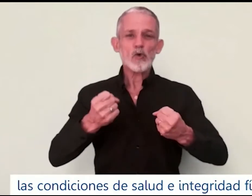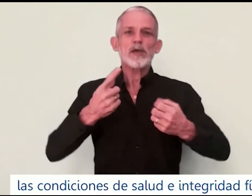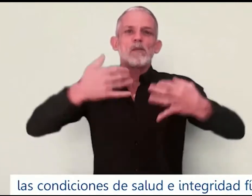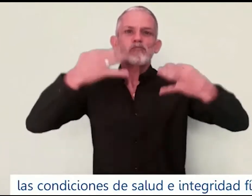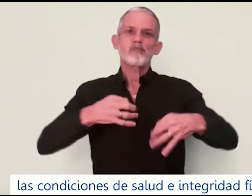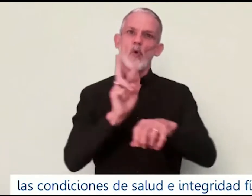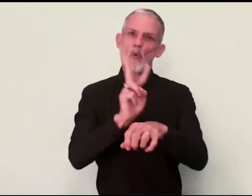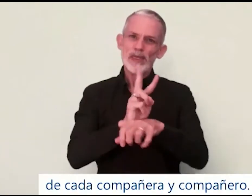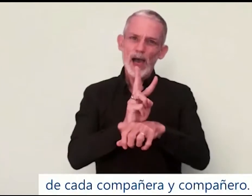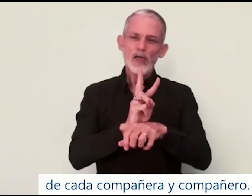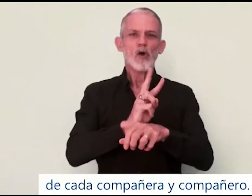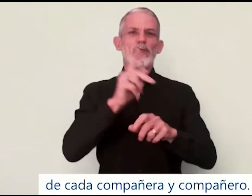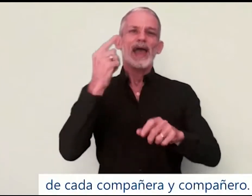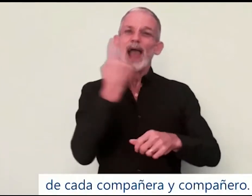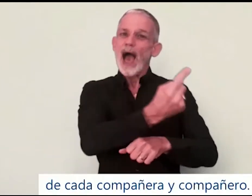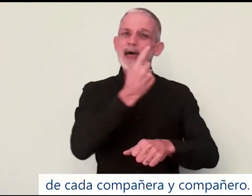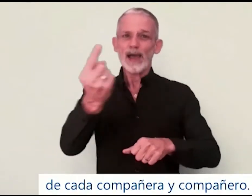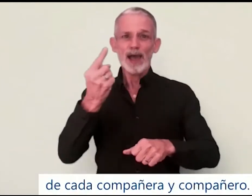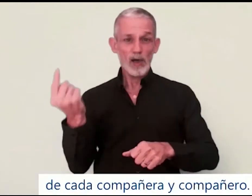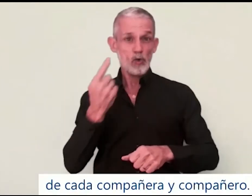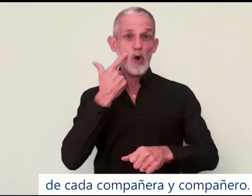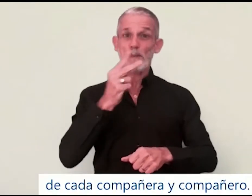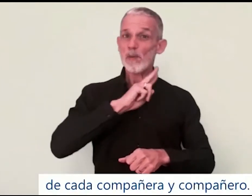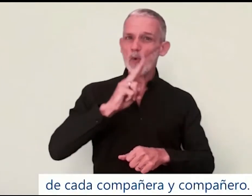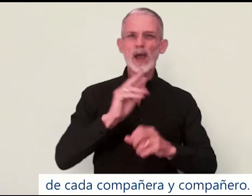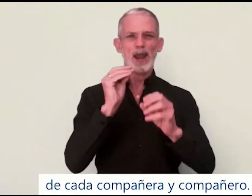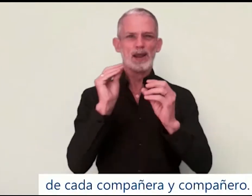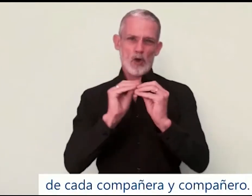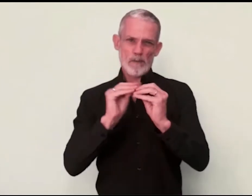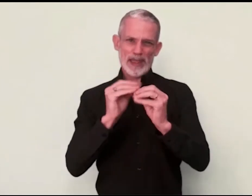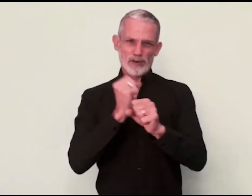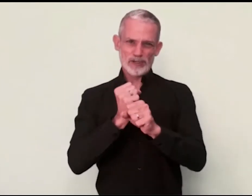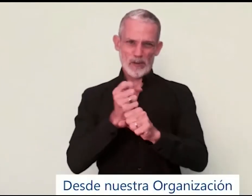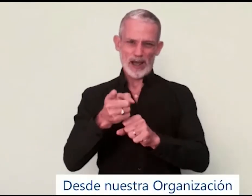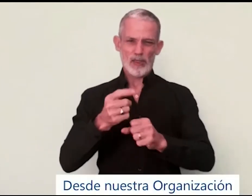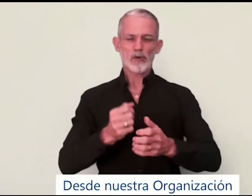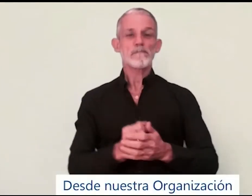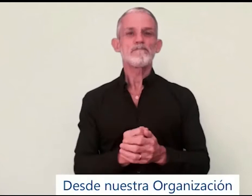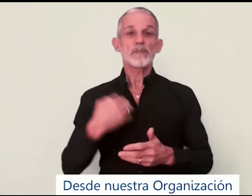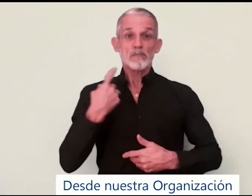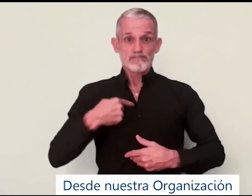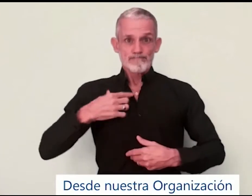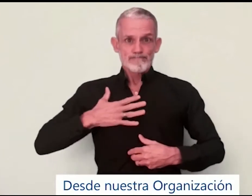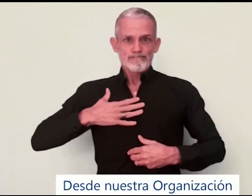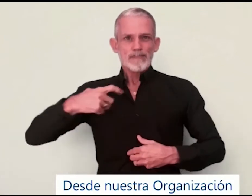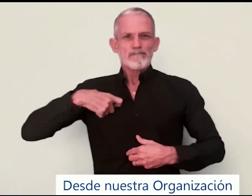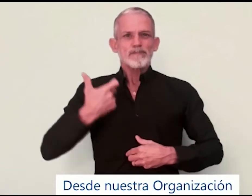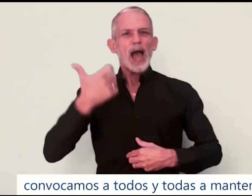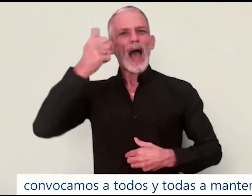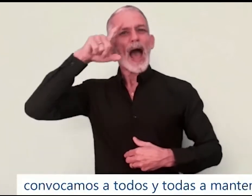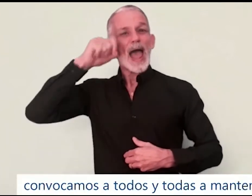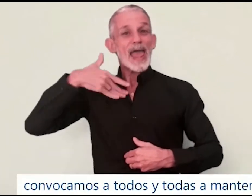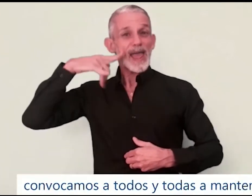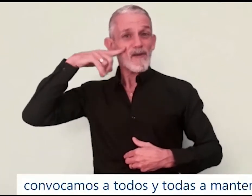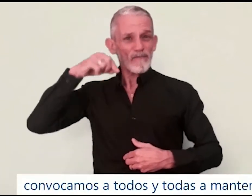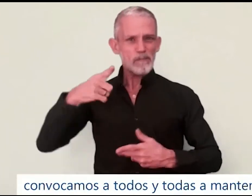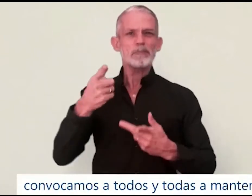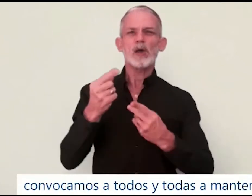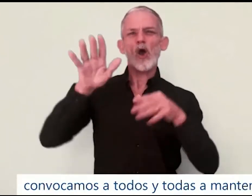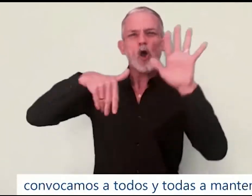física de cada compañera y compañero. Desde nuestra organización convocamos a todos y todas